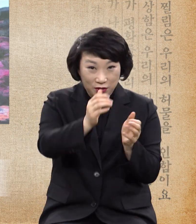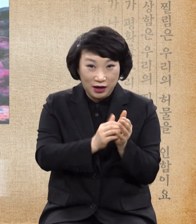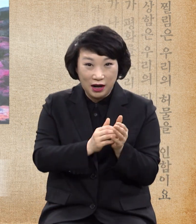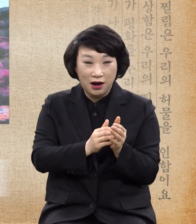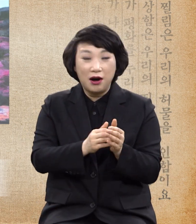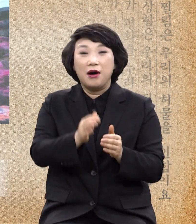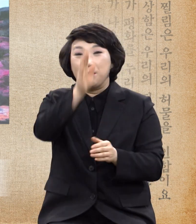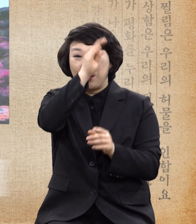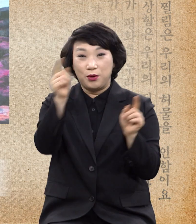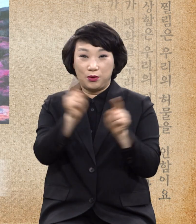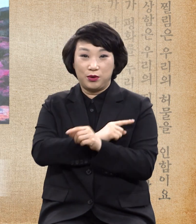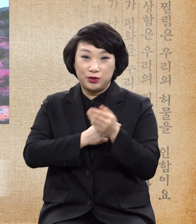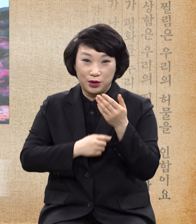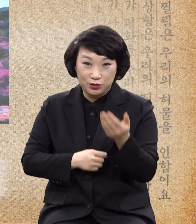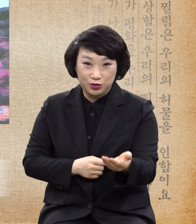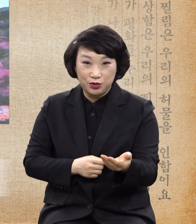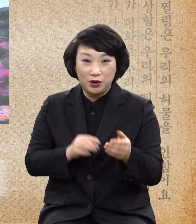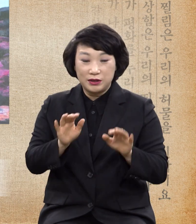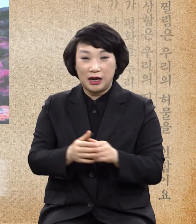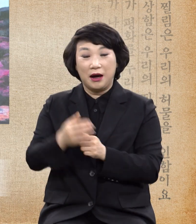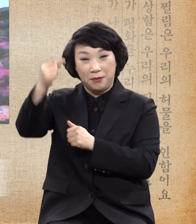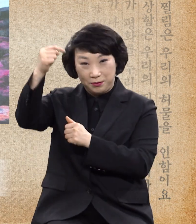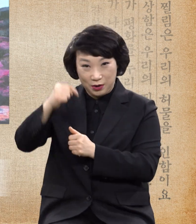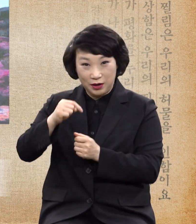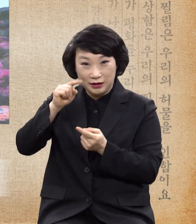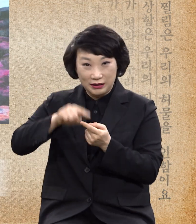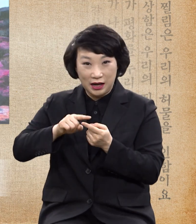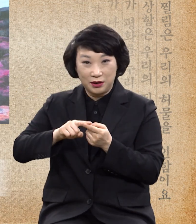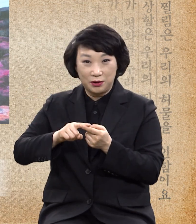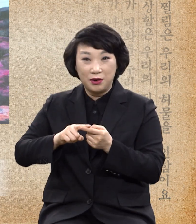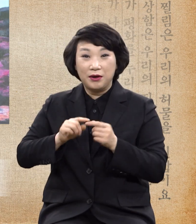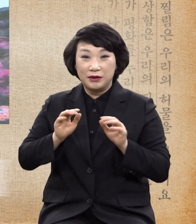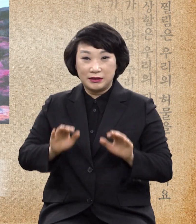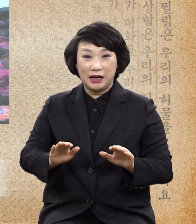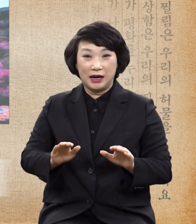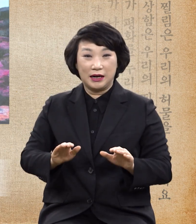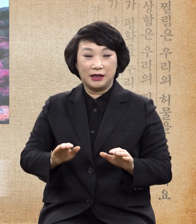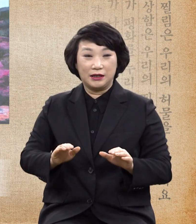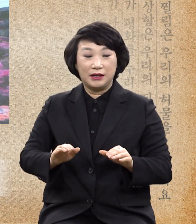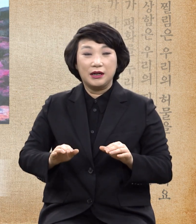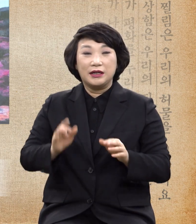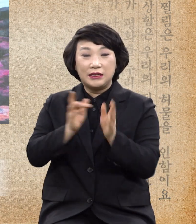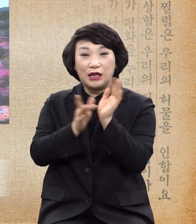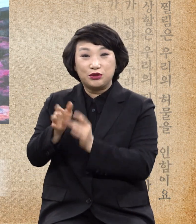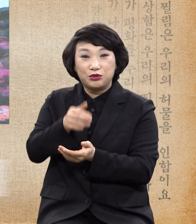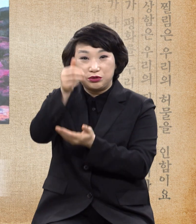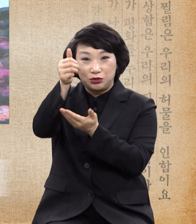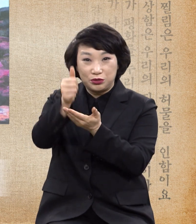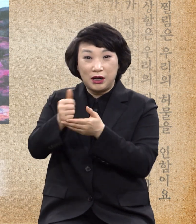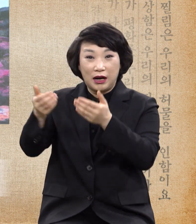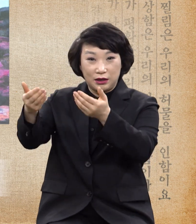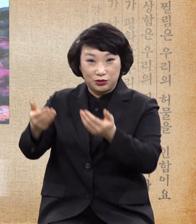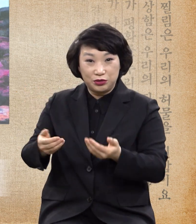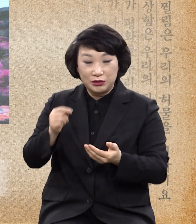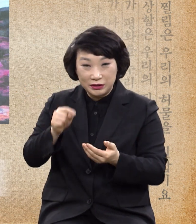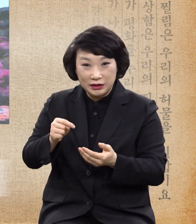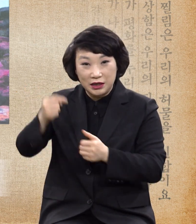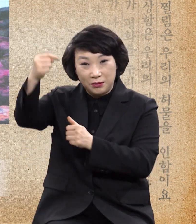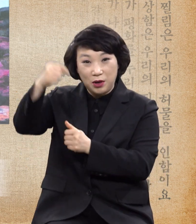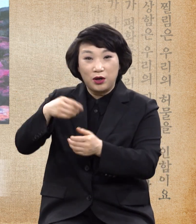병을 고치라 명명하셨으니 예수 구조를 주신 절대 명령을